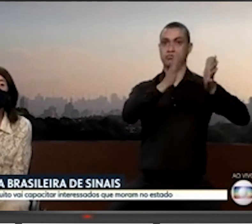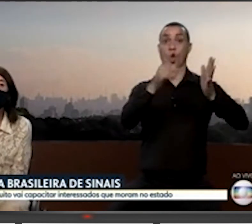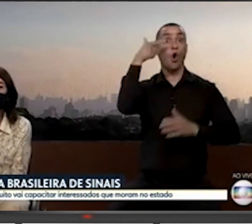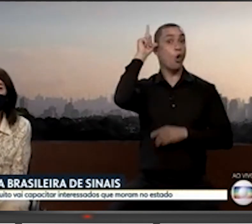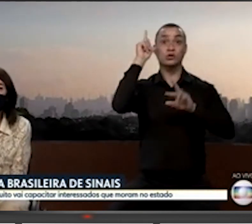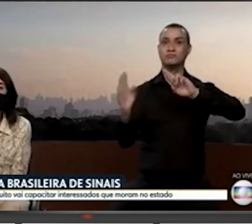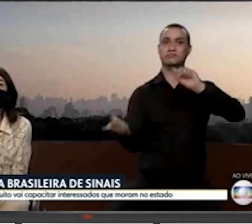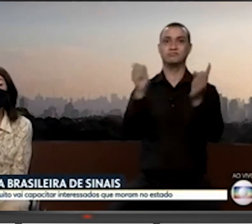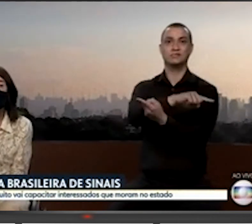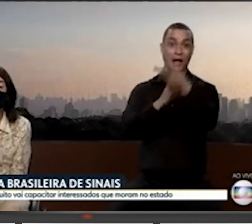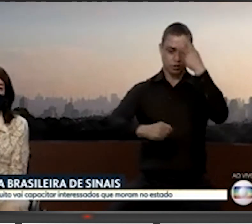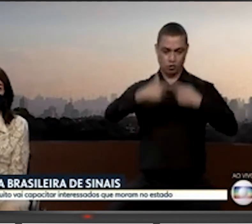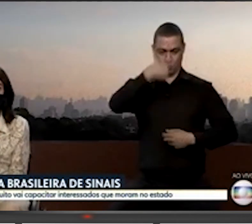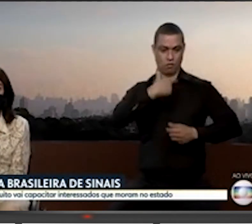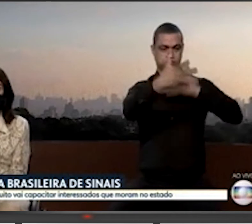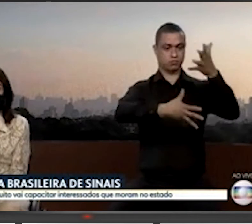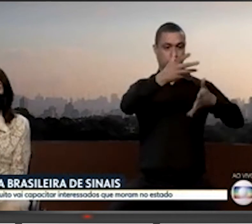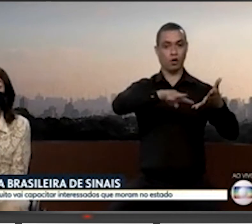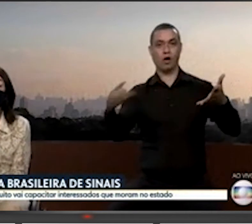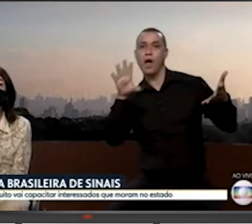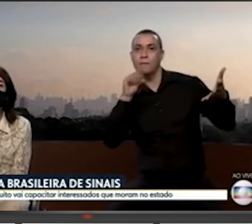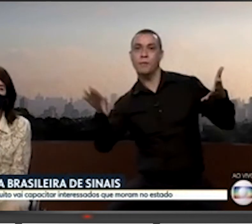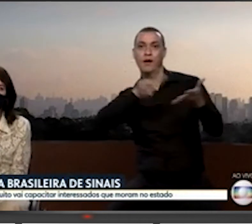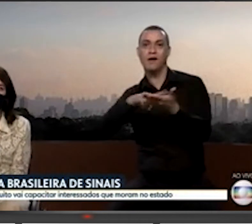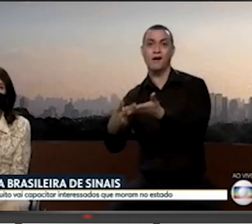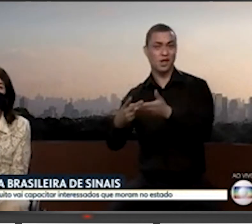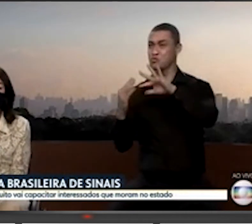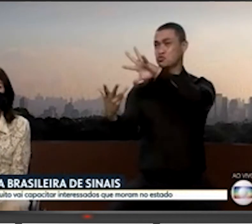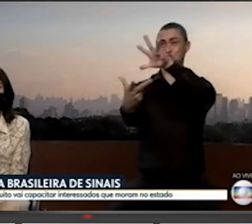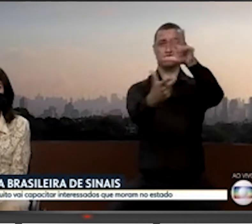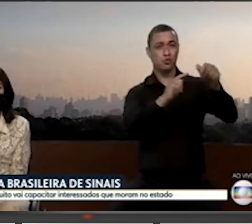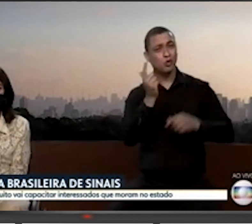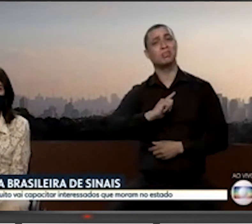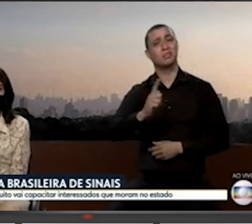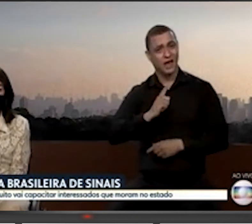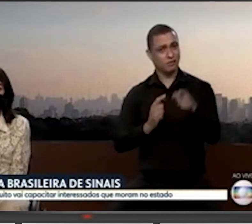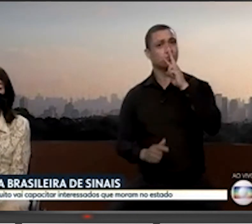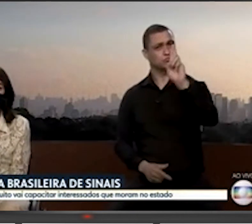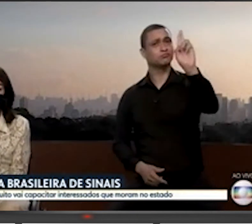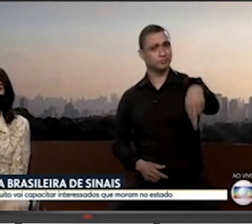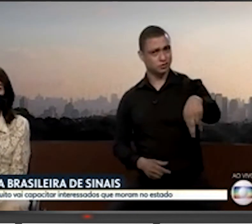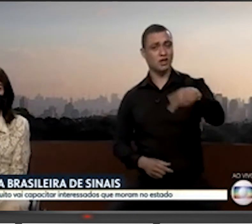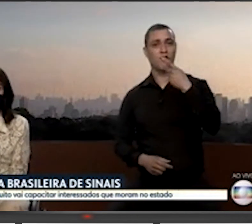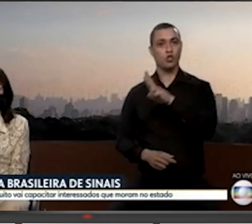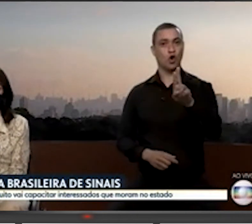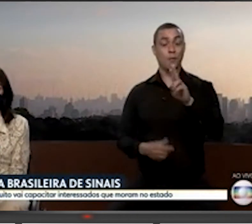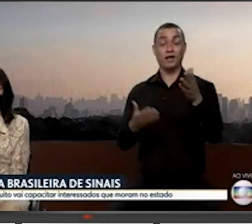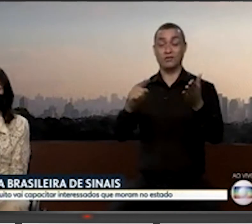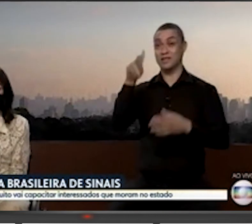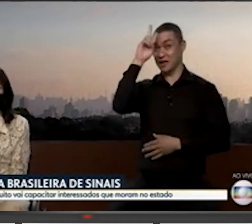falou em Libras e foi traduzido. Então, isso é no mundo todo. Você tem absolutamente razão no que você chama agora, Rodrigo. Você me lembrou rapidamente